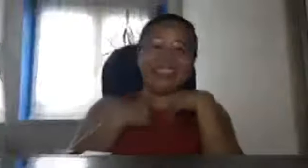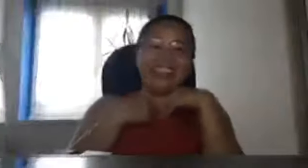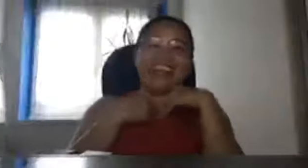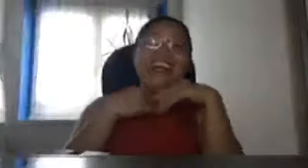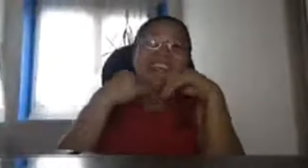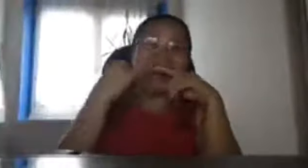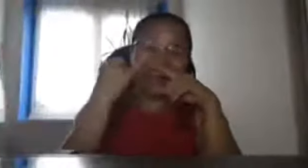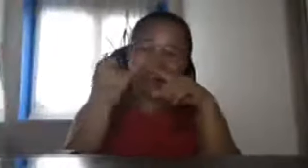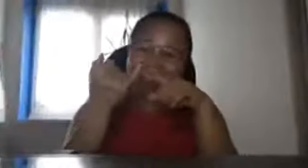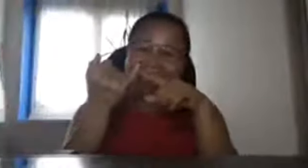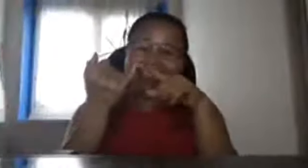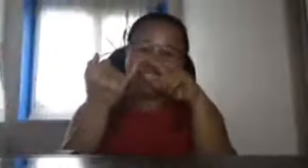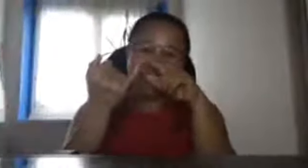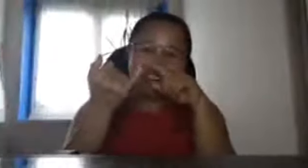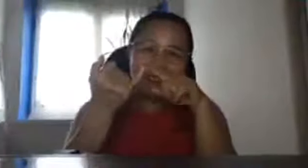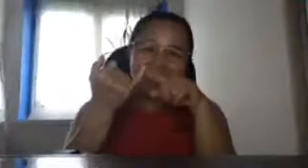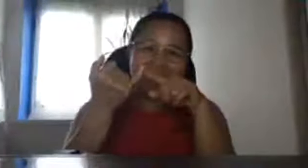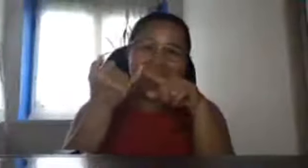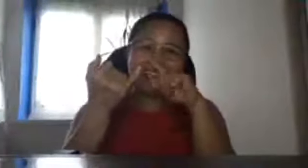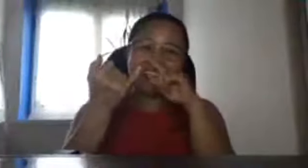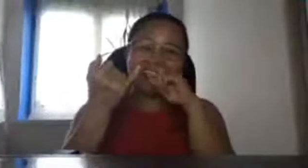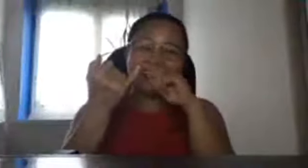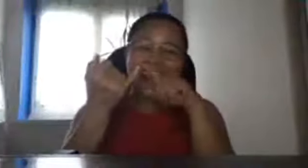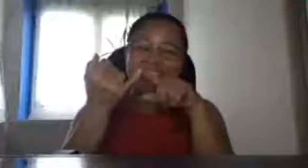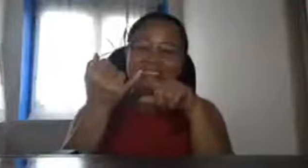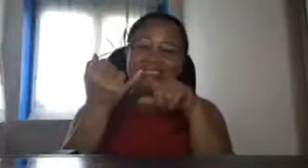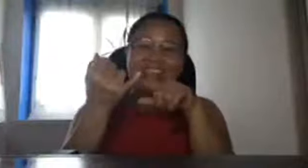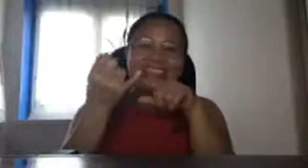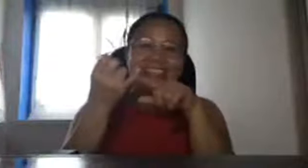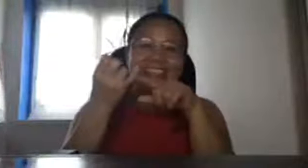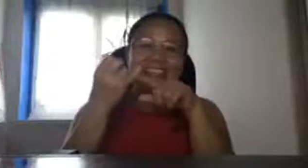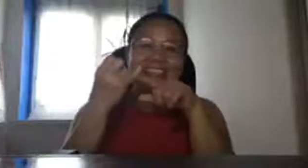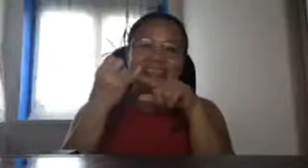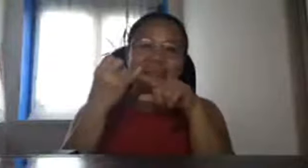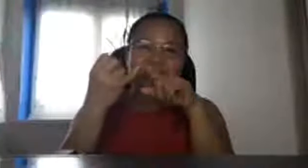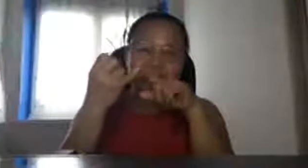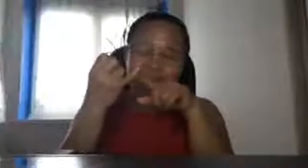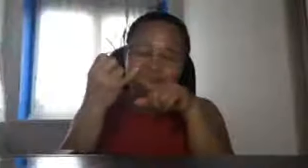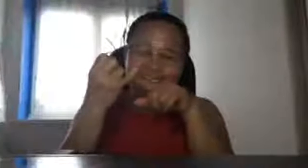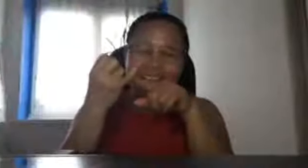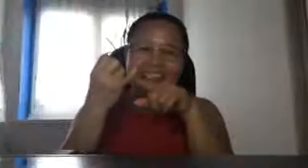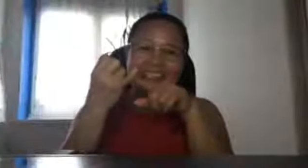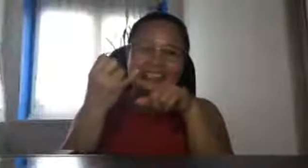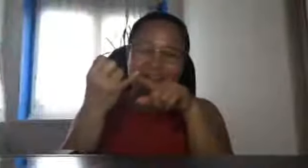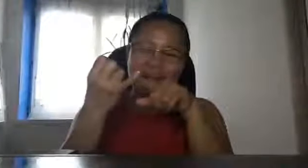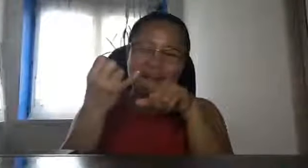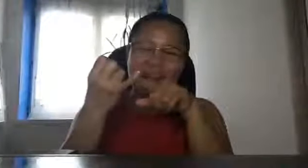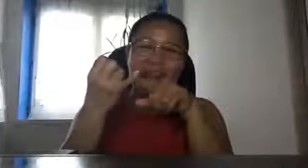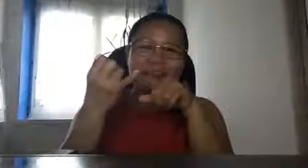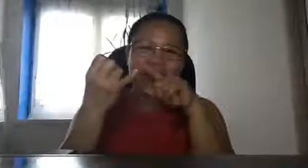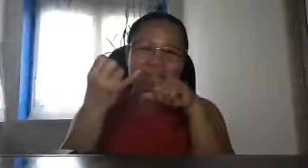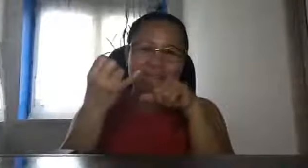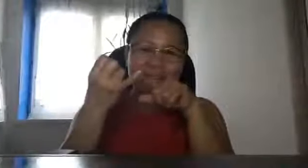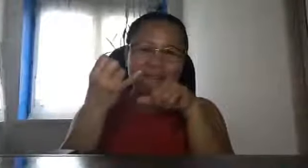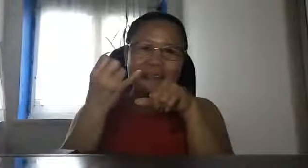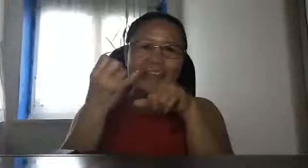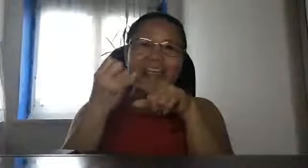dahil nignan mo si si Mega World diba Mega World